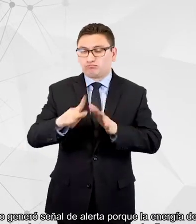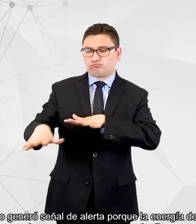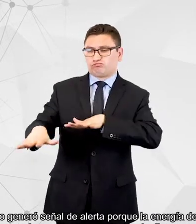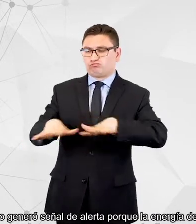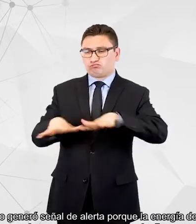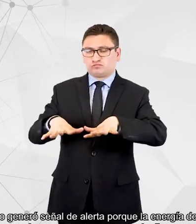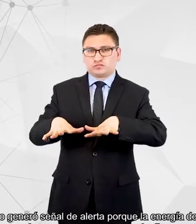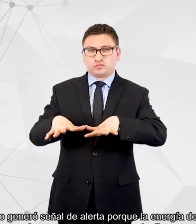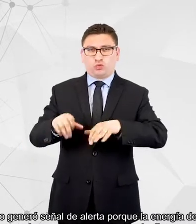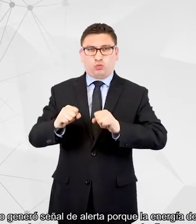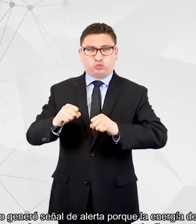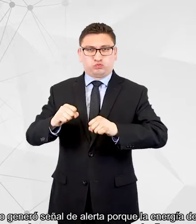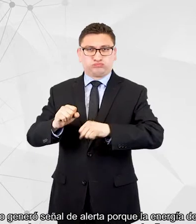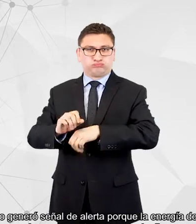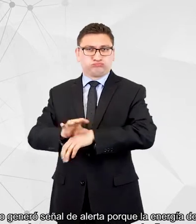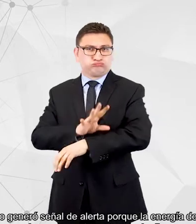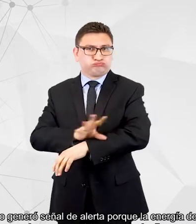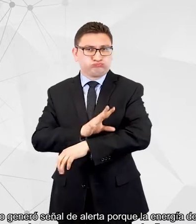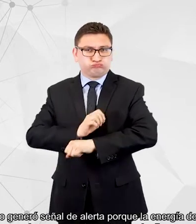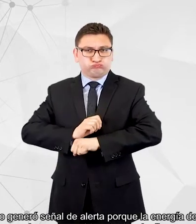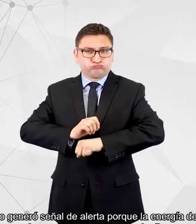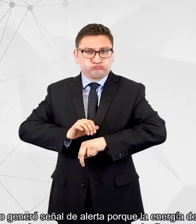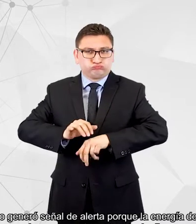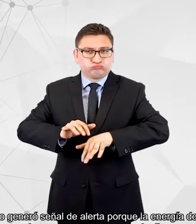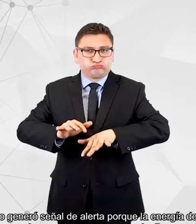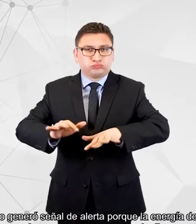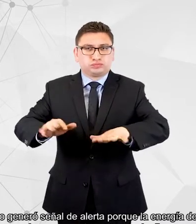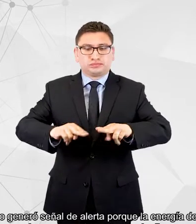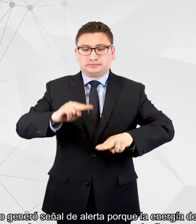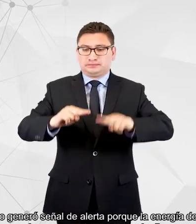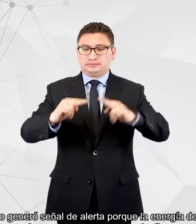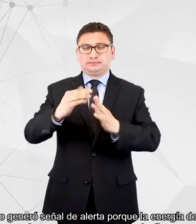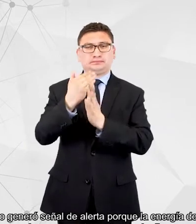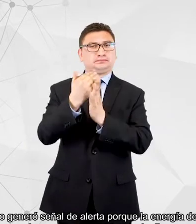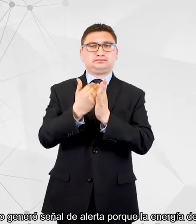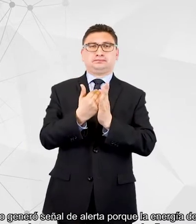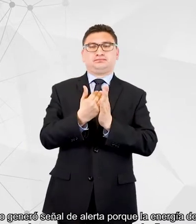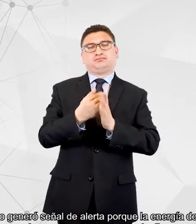desarrollada durante los primeros segundos no superó los niveles de disparo preestablecidos.